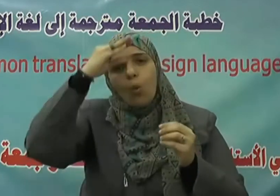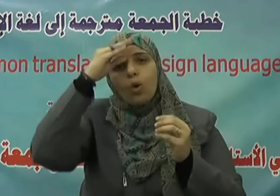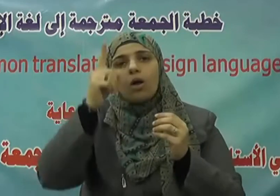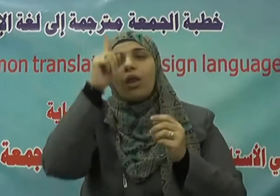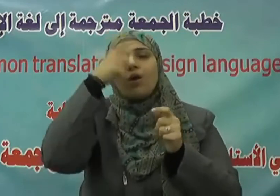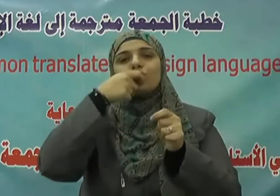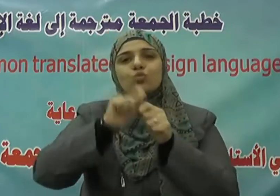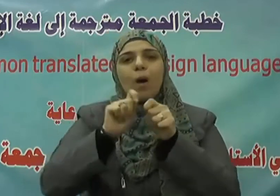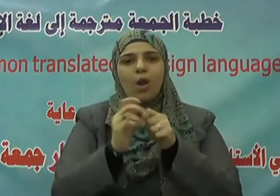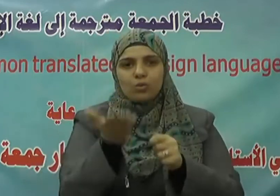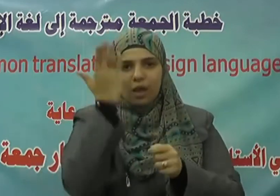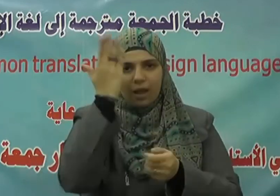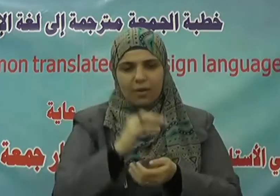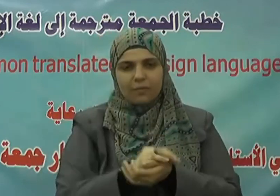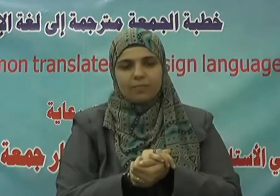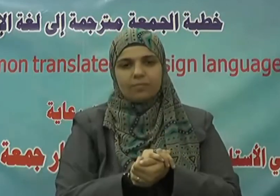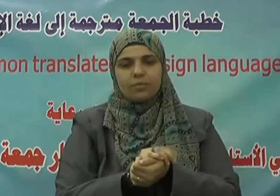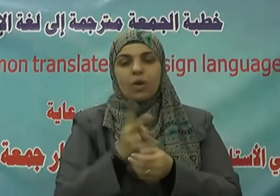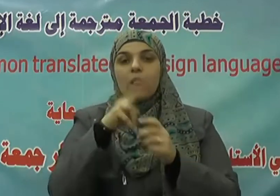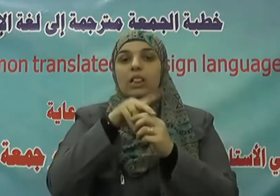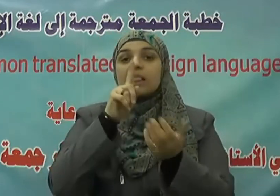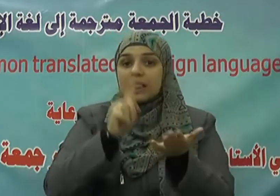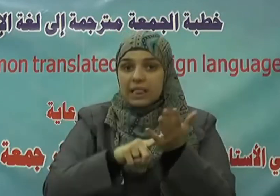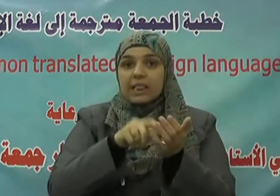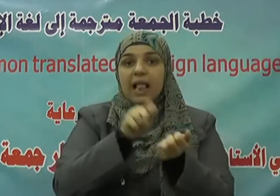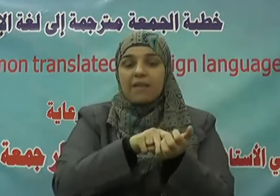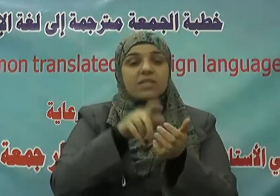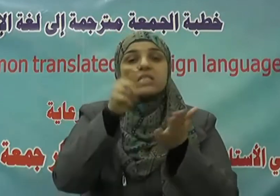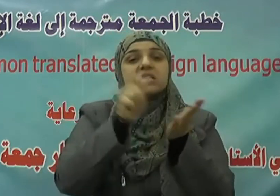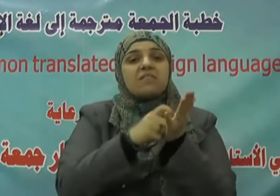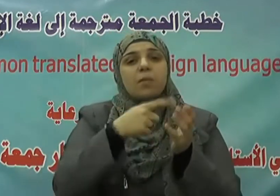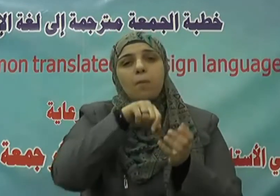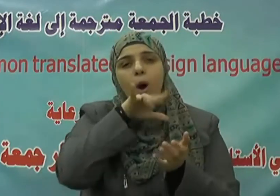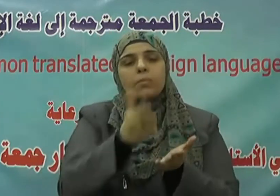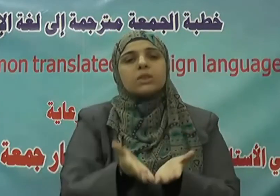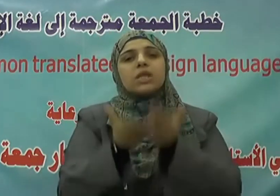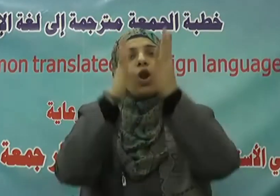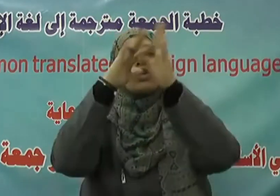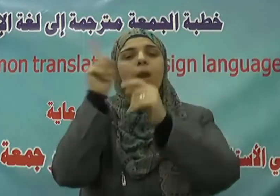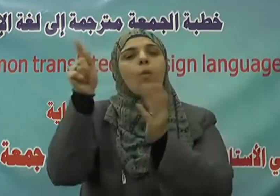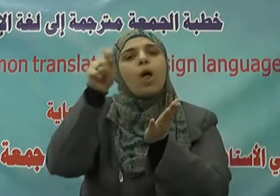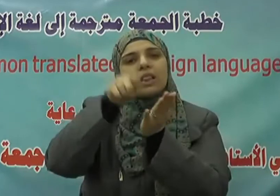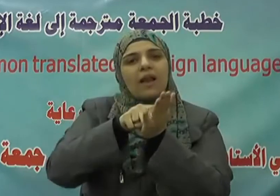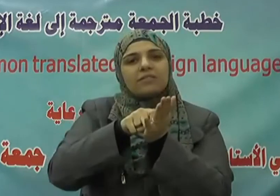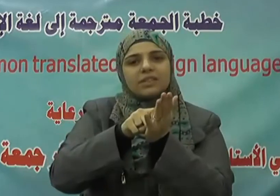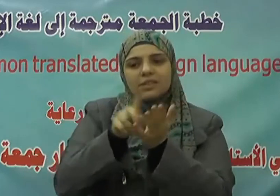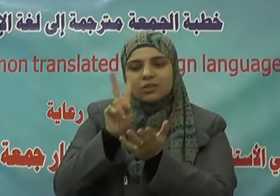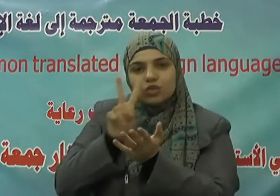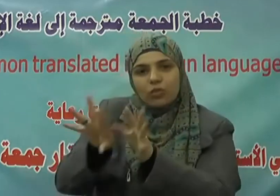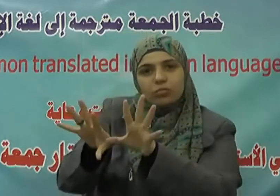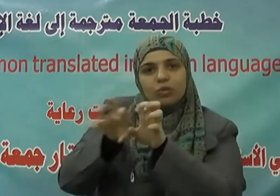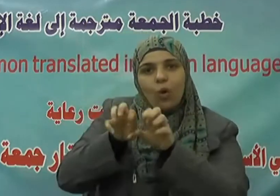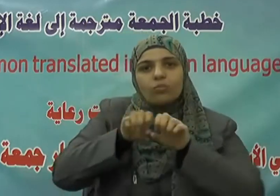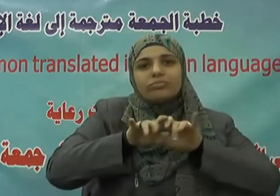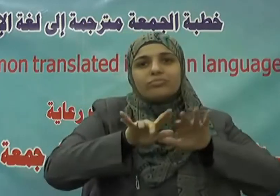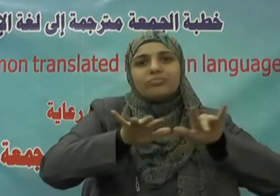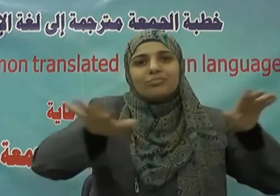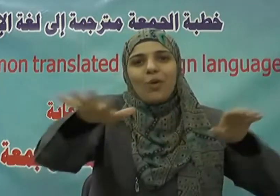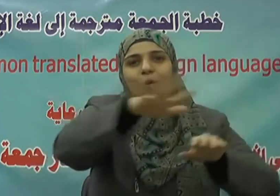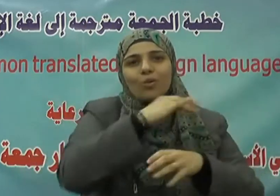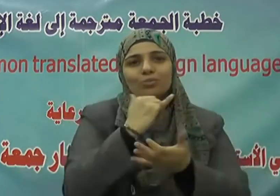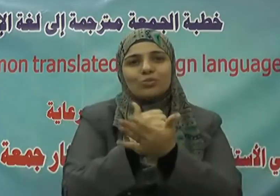وطبقها رسولنا الكريم صلى الله عليه وسلم حتى